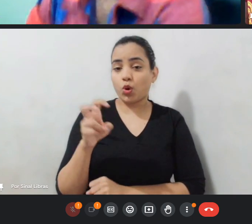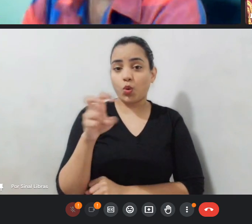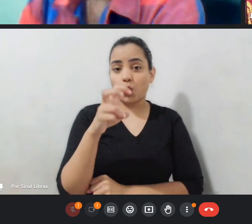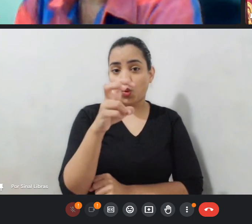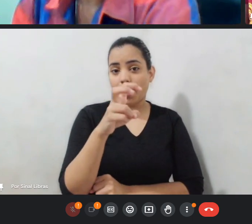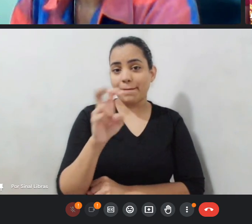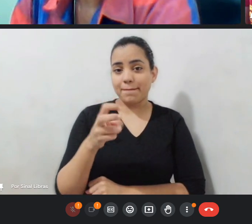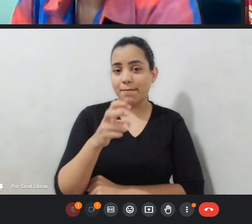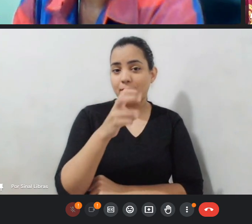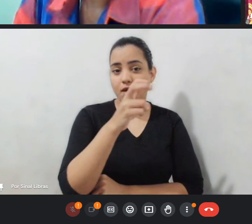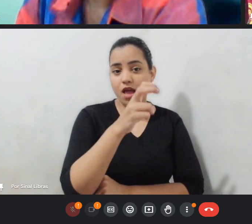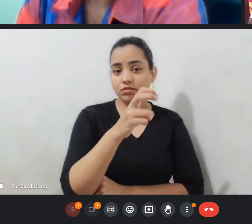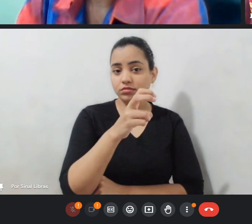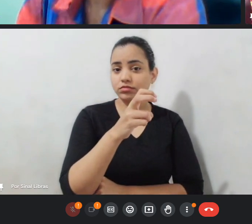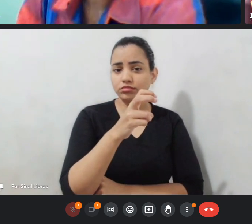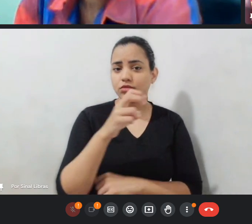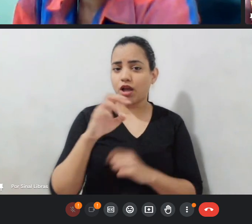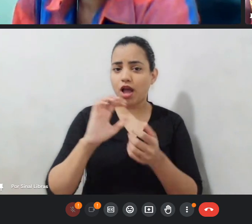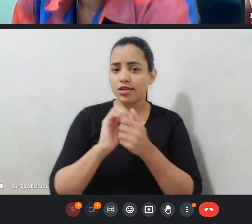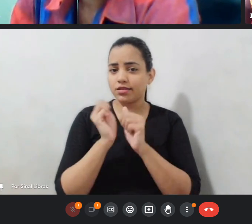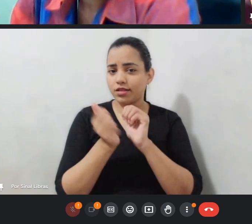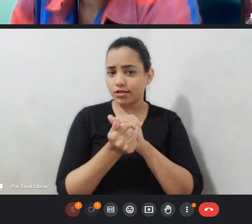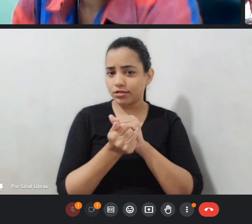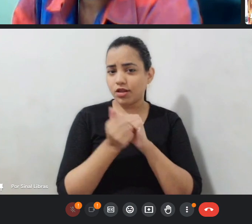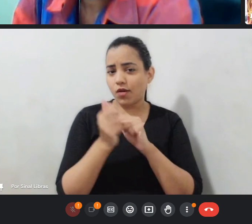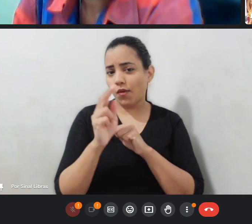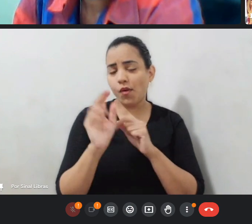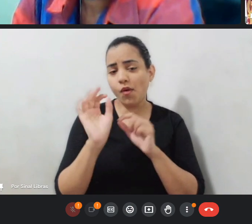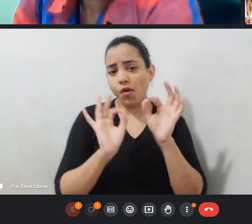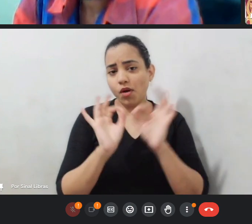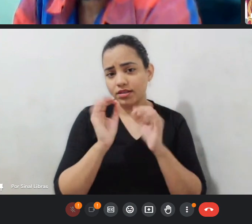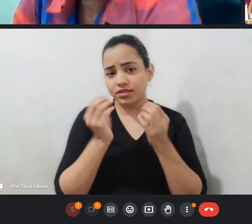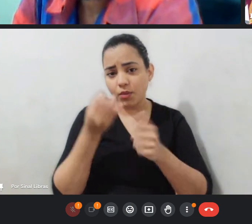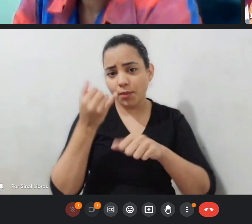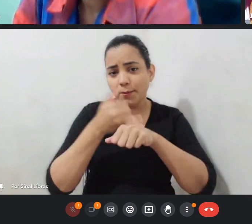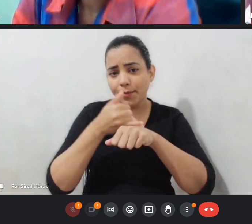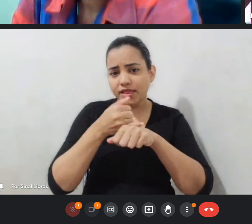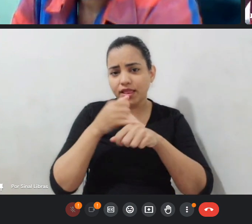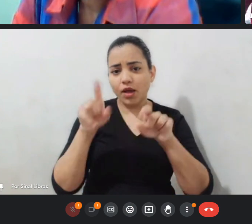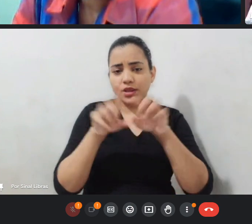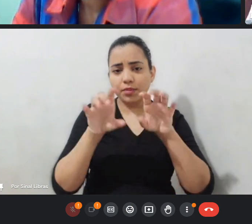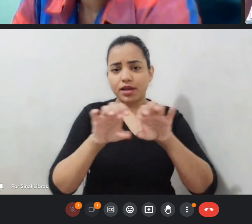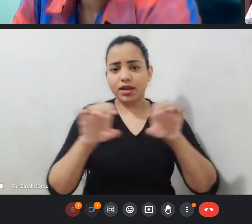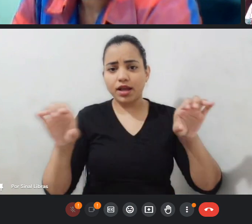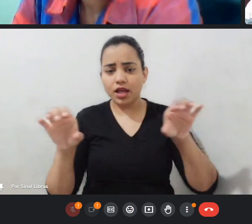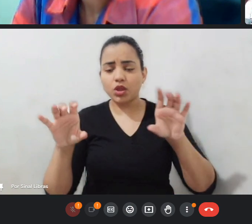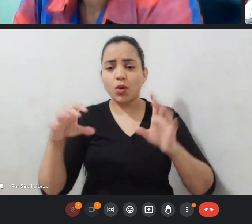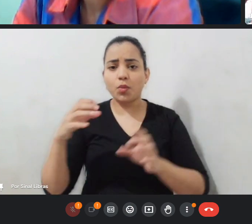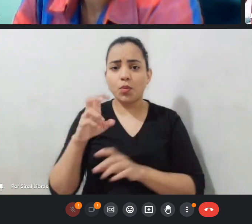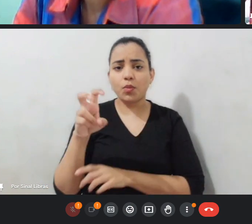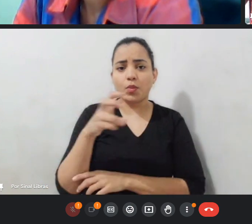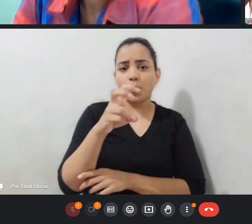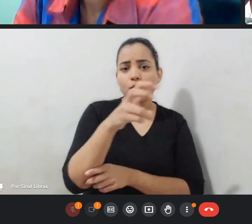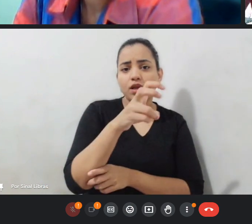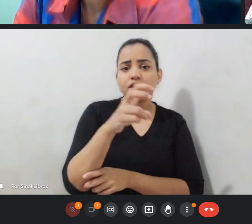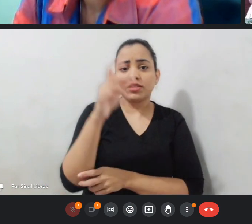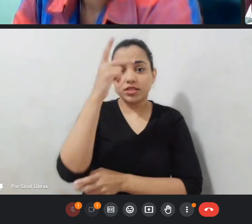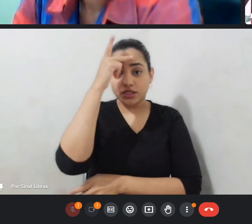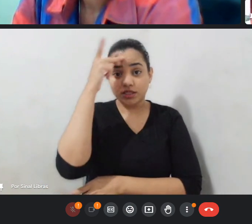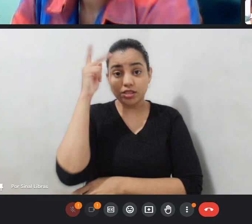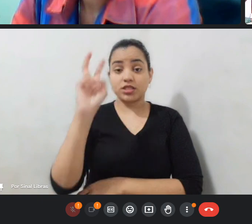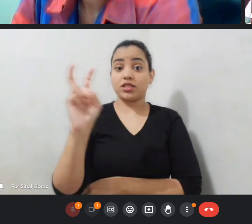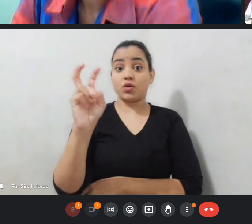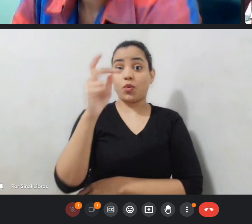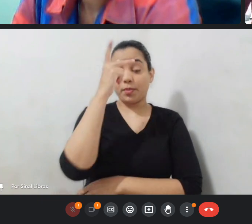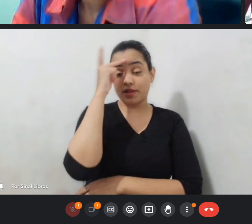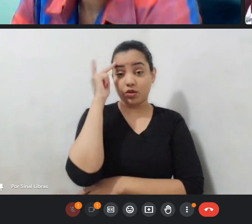extinta e armação de metal e cano onde vão cinco pessoas que seguem pela rua enquanto o pessoal atrás